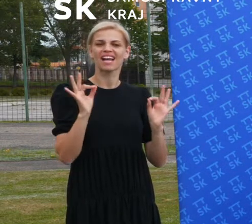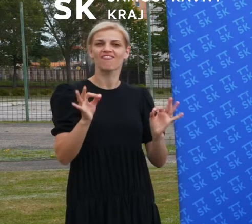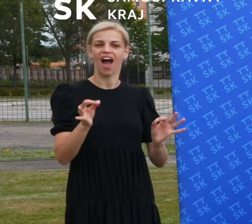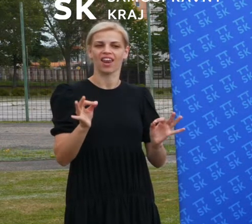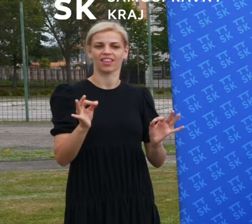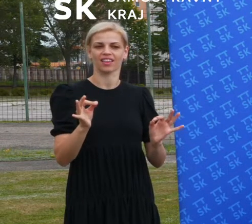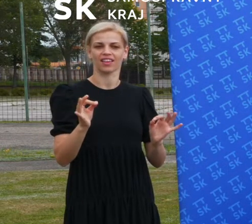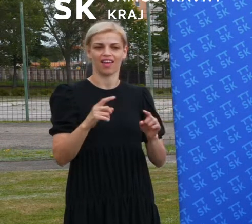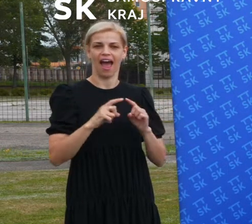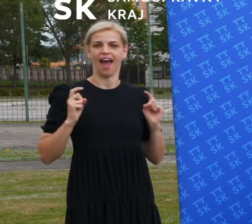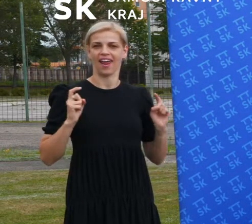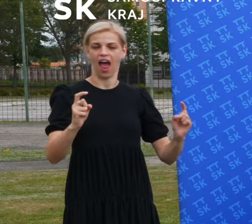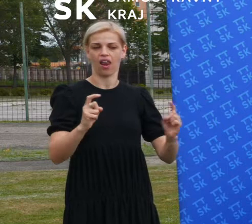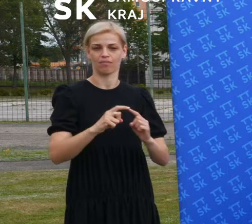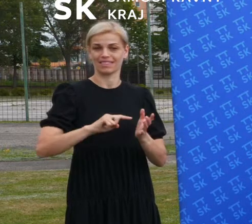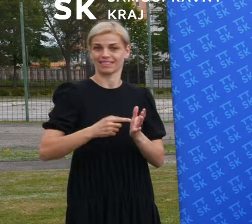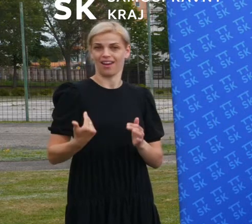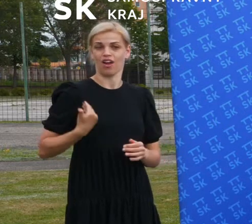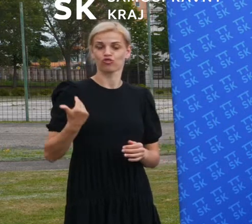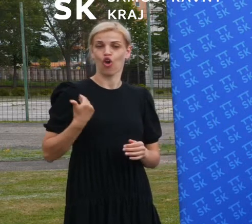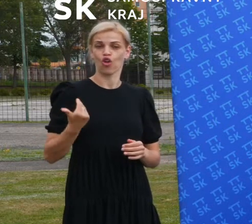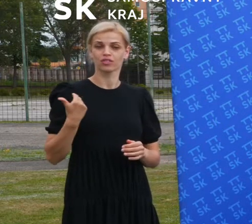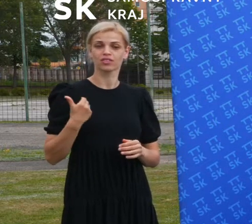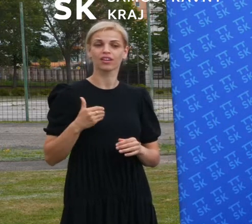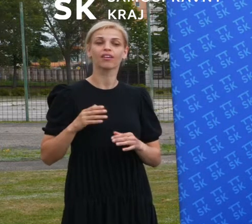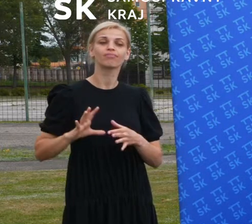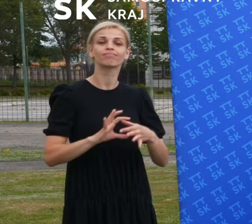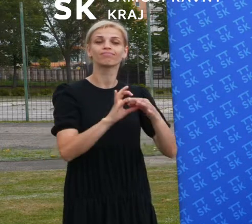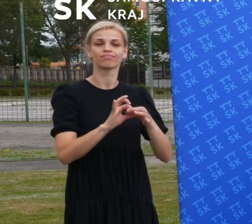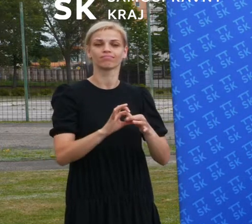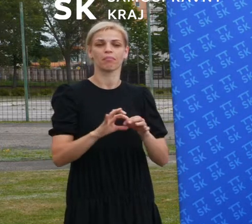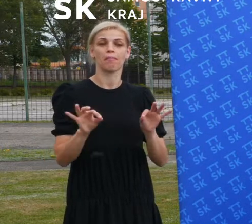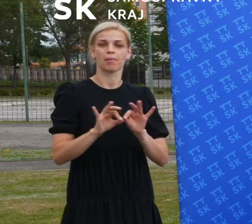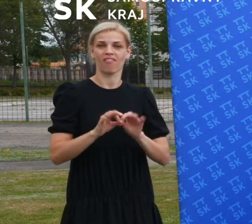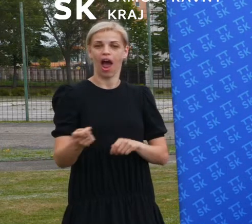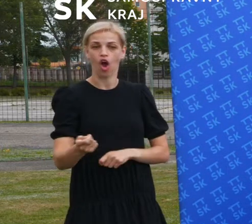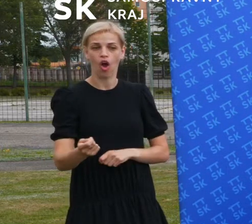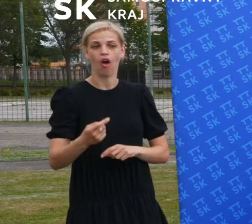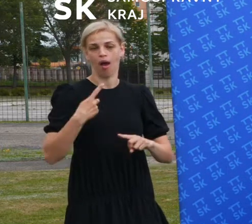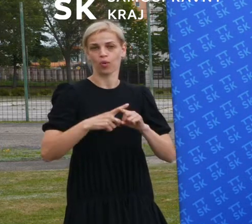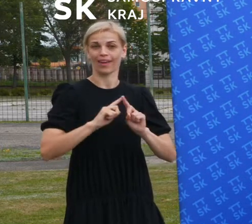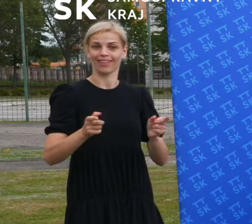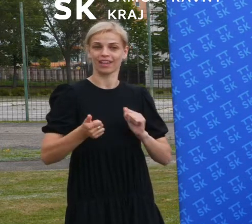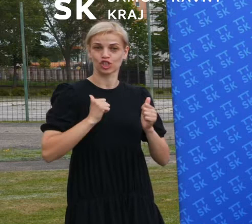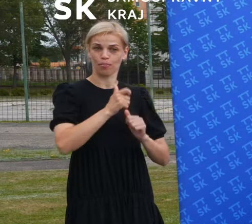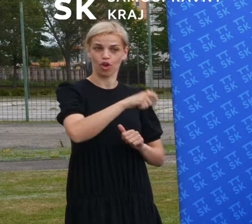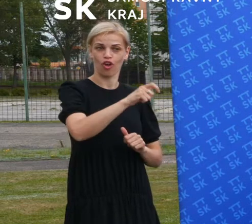areál stredoškolský, ktorý bude pripravovať možno nielen hokejisto, ale možno aj iných športovcov a